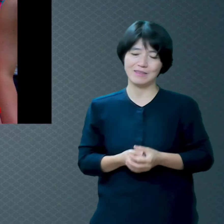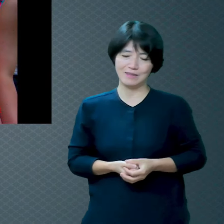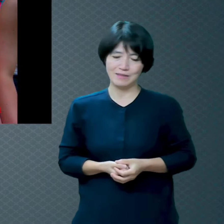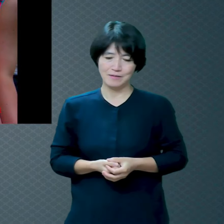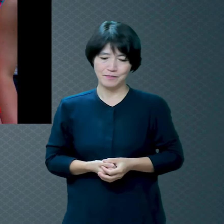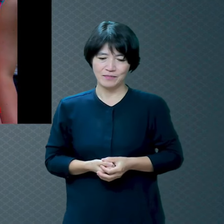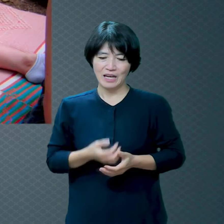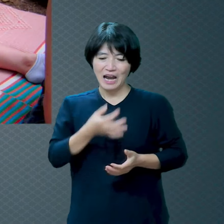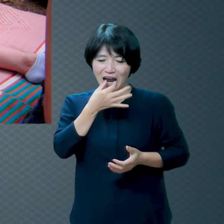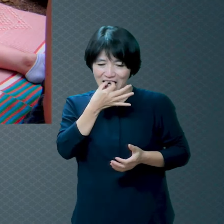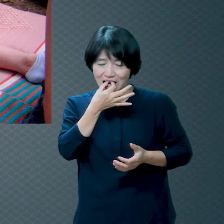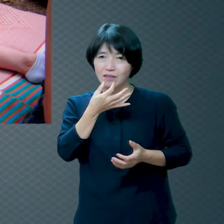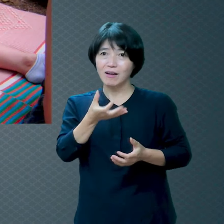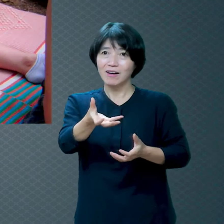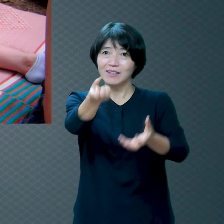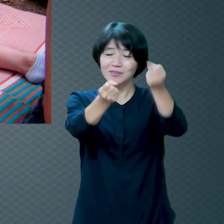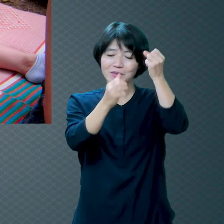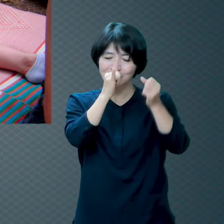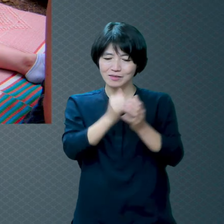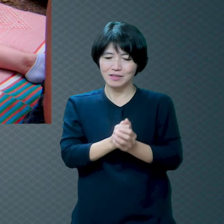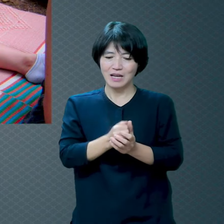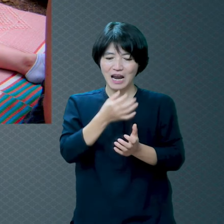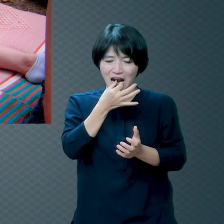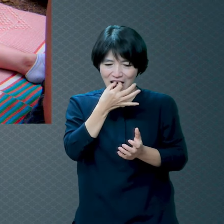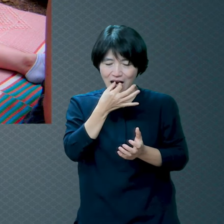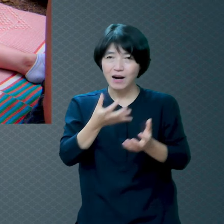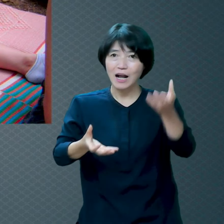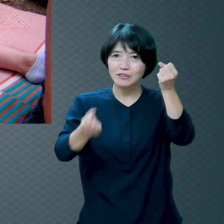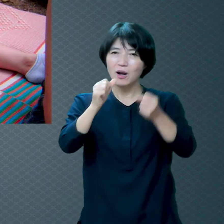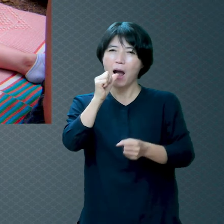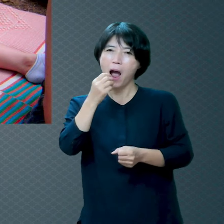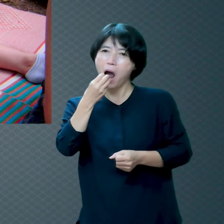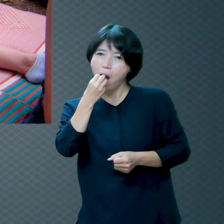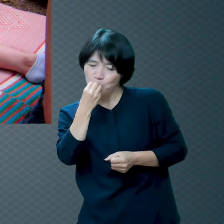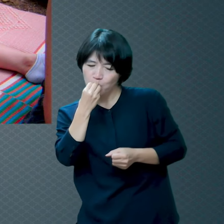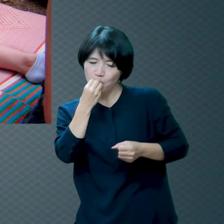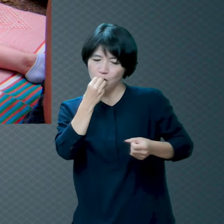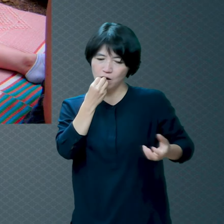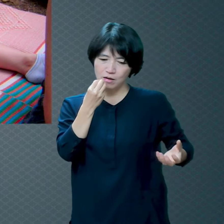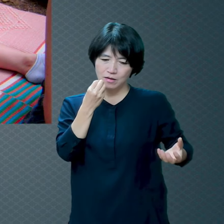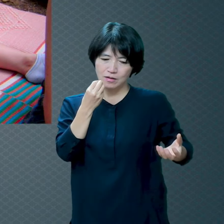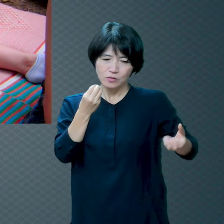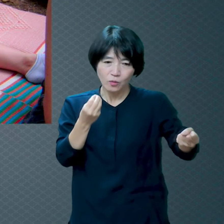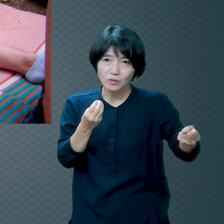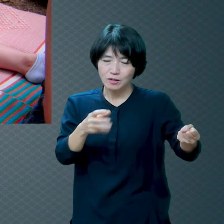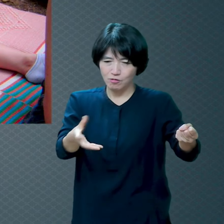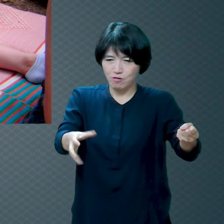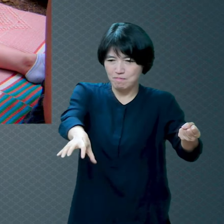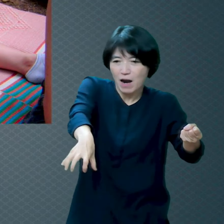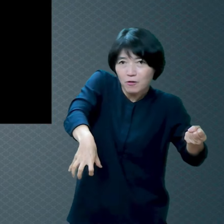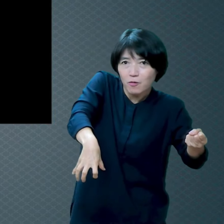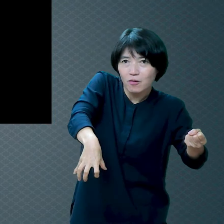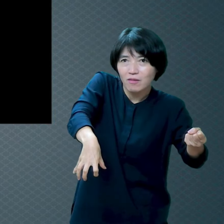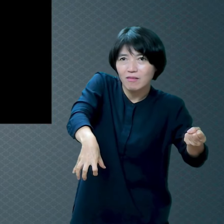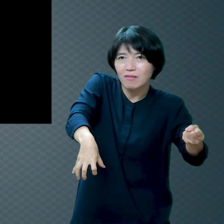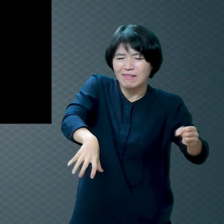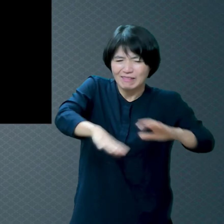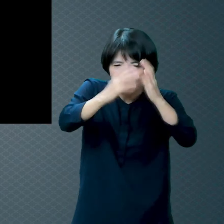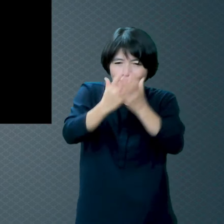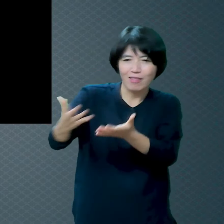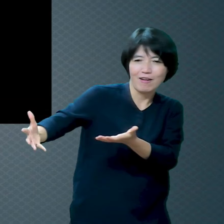욕심이죠 입에 물고 양손에 쥐고 양발로 밟고 끝없는 욕심